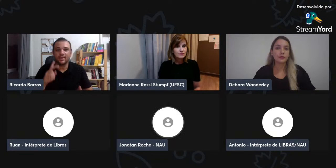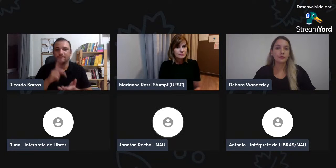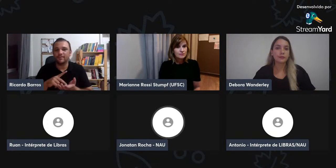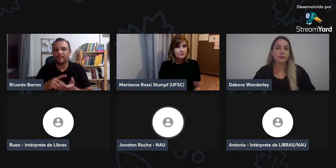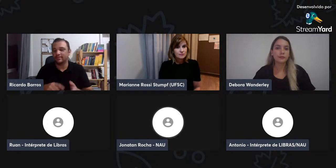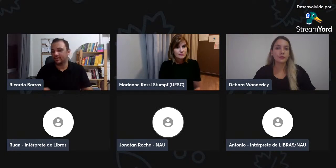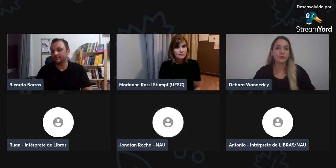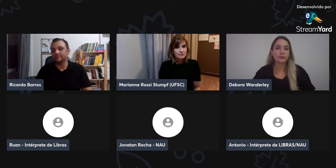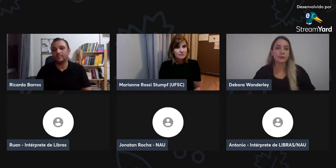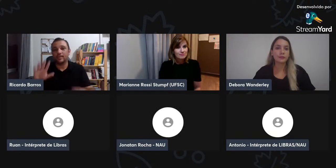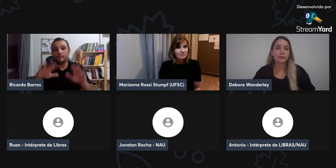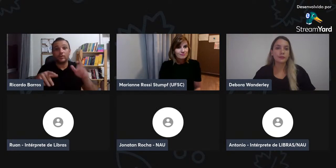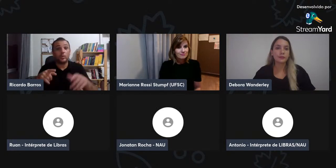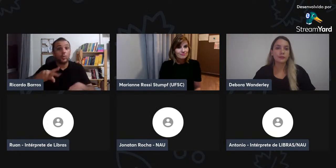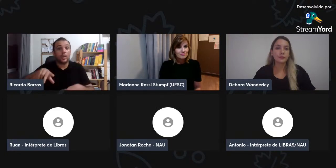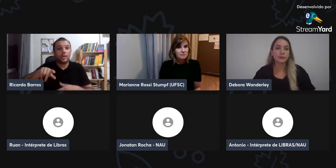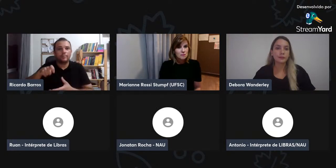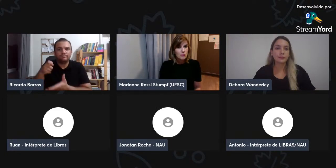segurança para os alunos novos.